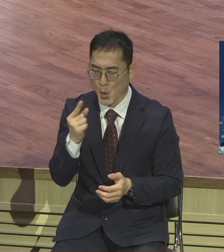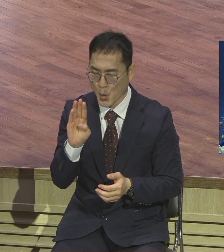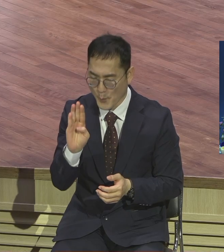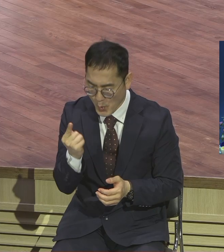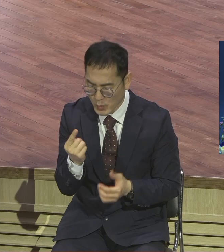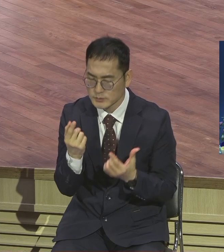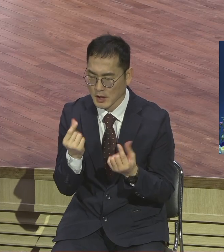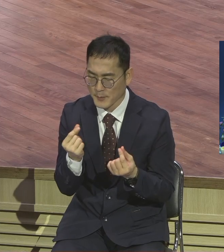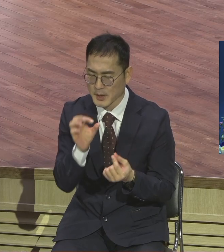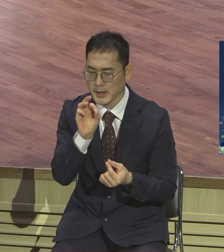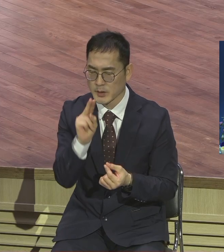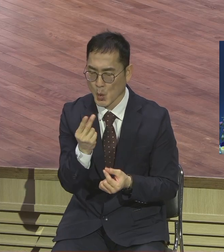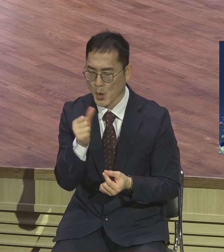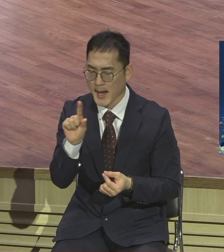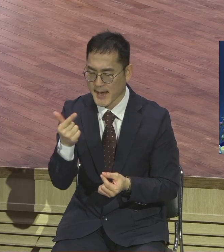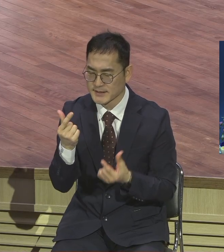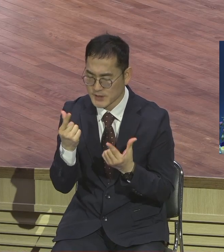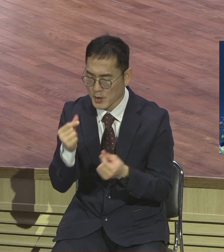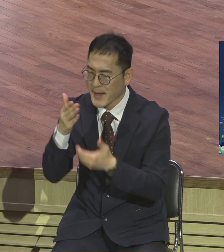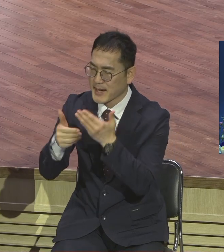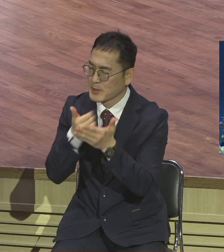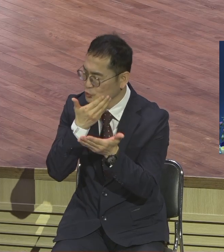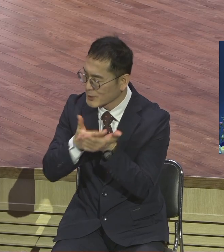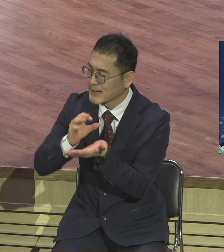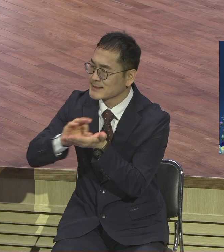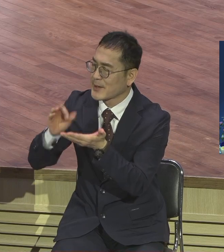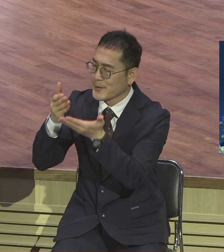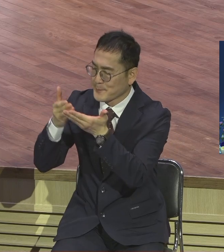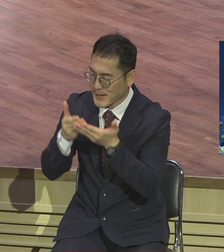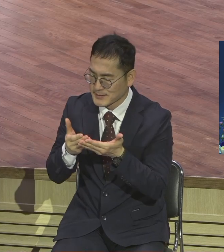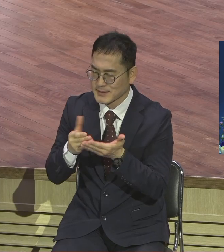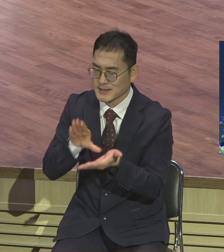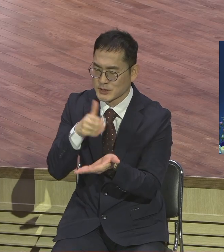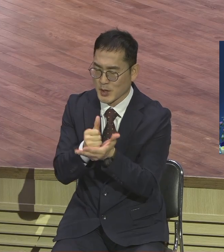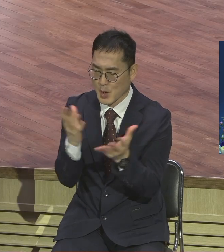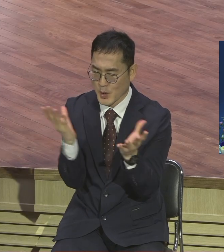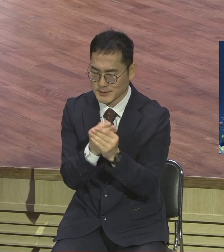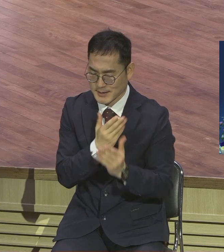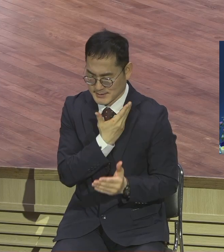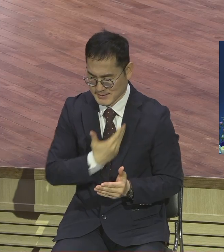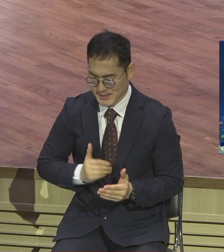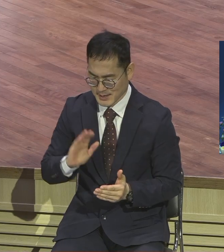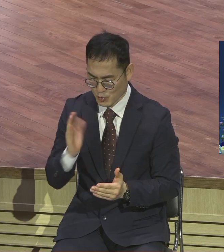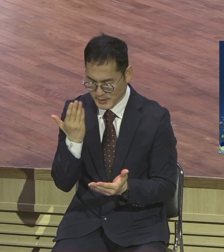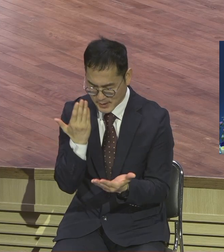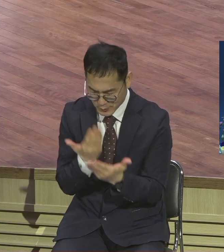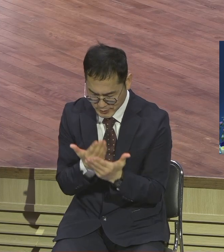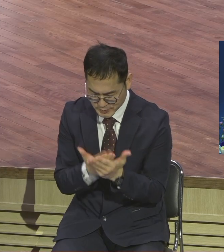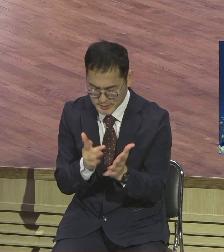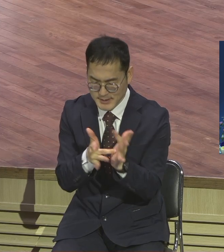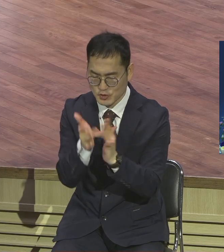하나님의 성에 맞는 그리스도의 절대 제자들로 축복하여 주옵소서 예수의 사람 받들어 기도합니다